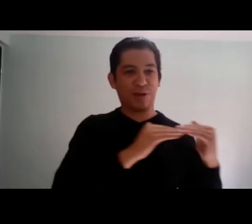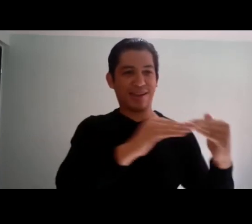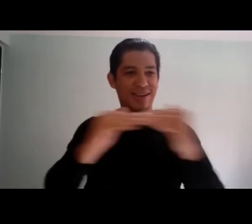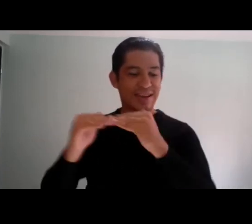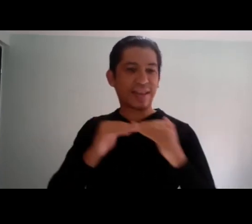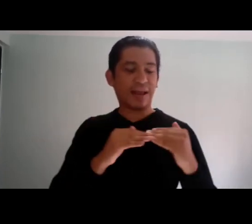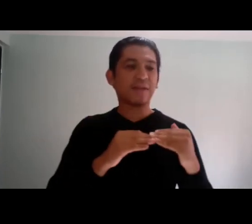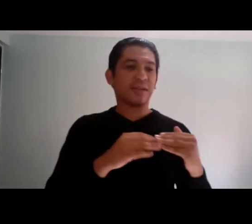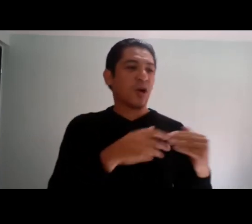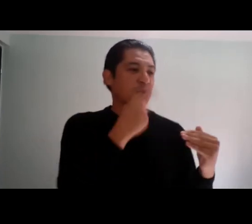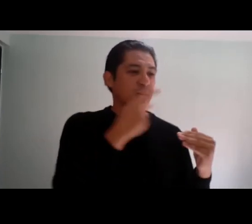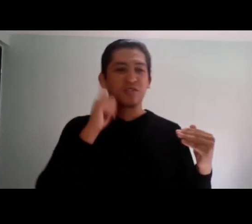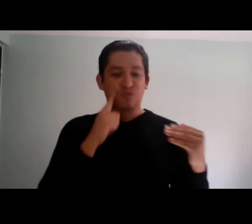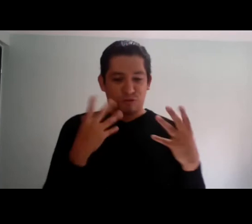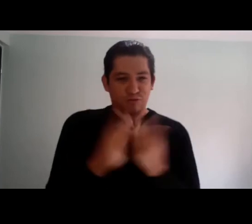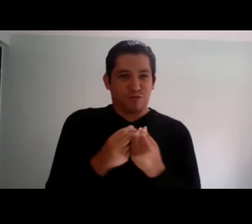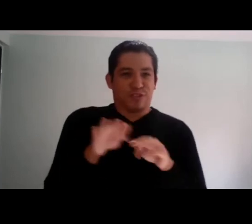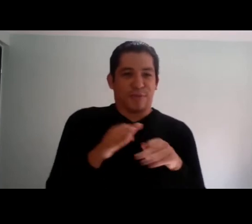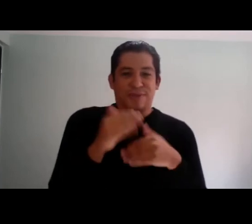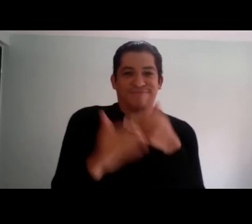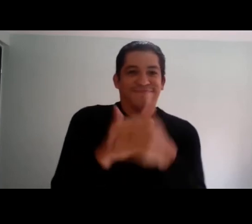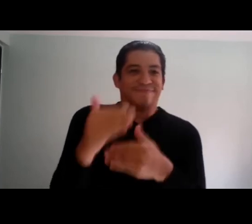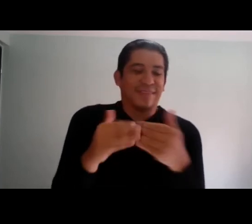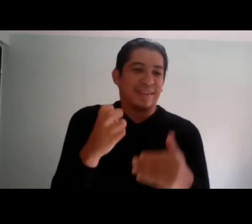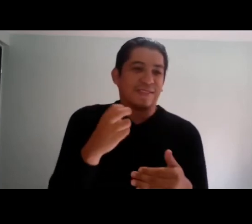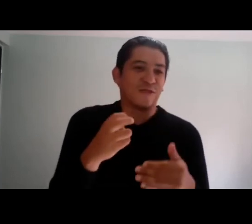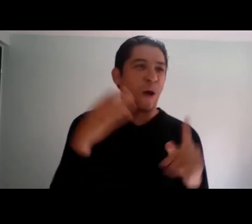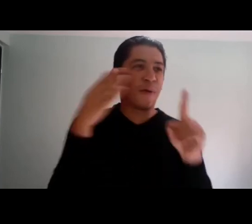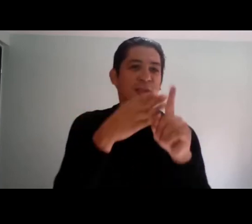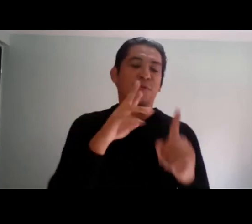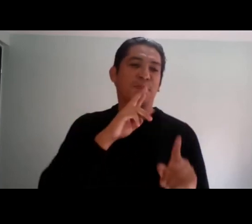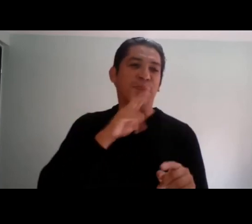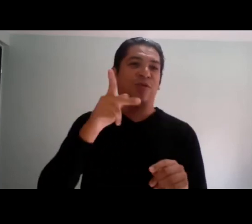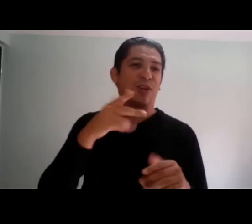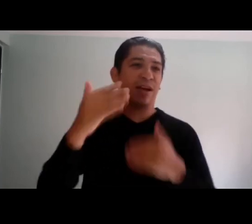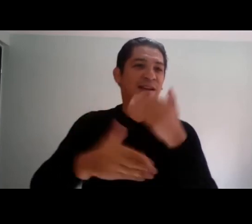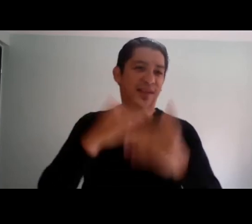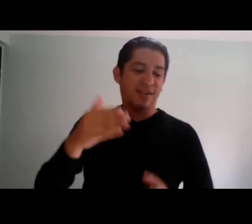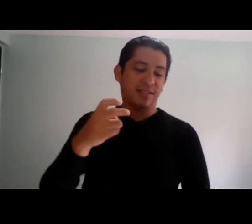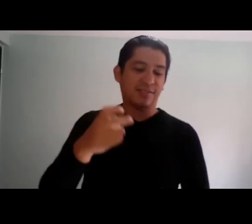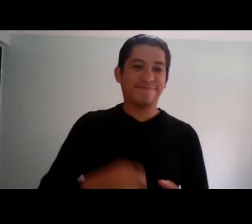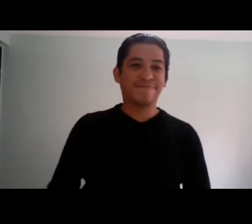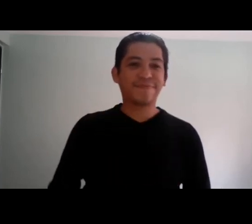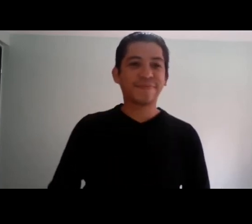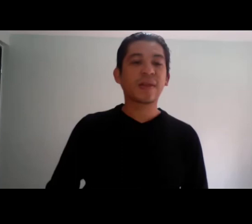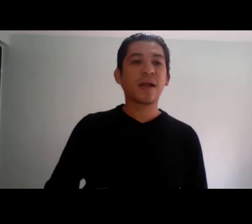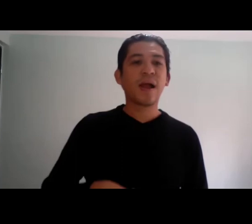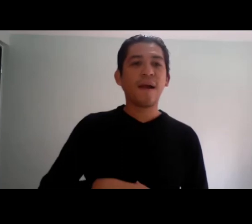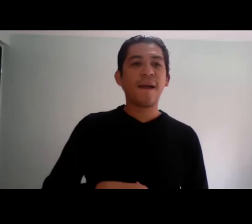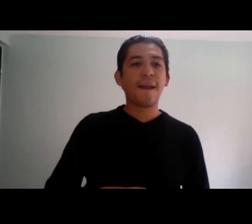tenemos más bien actividades y responsabilidades que se comparten de manera equitativa, ¿no? Y eso a mí me gusta porque el sordo, los sordos